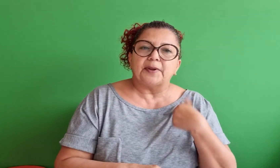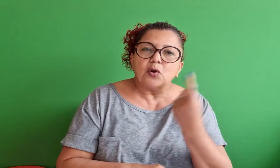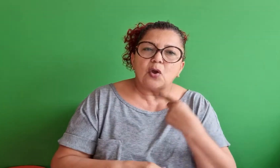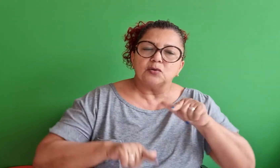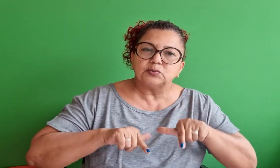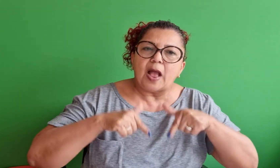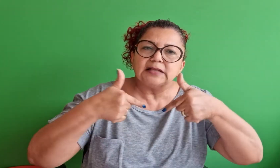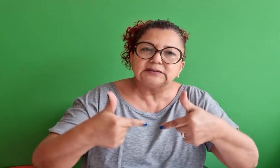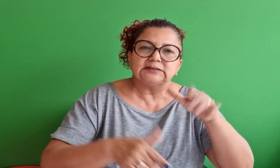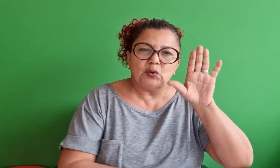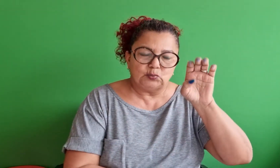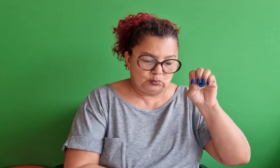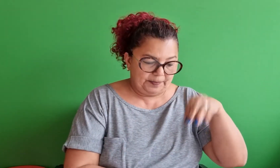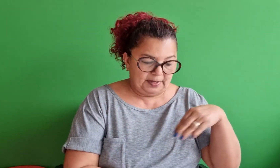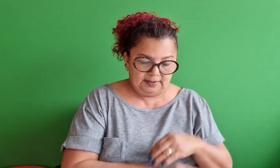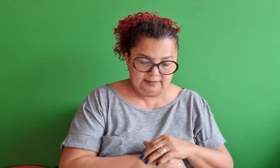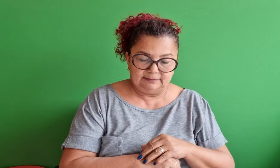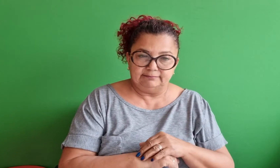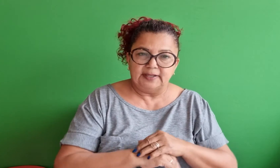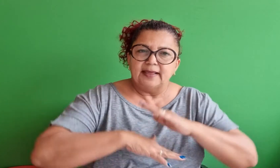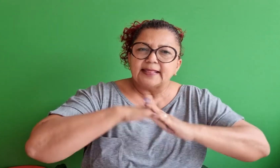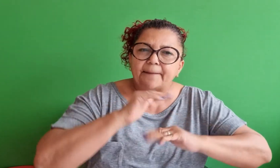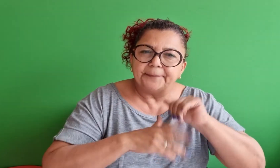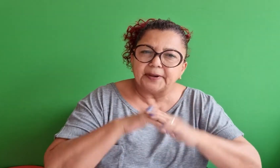no nosso trabalho, na nossa prática do bem